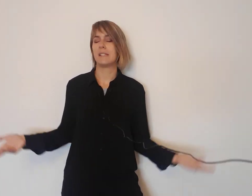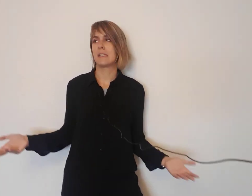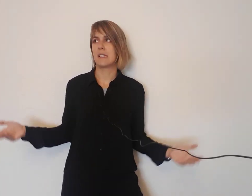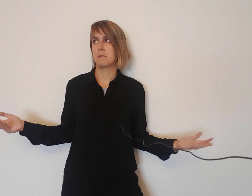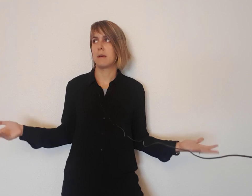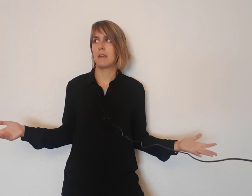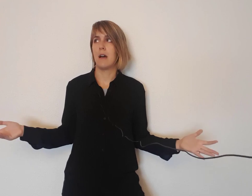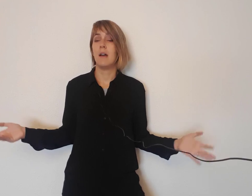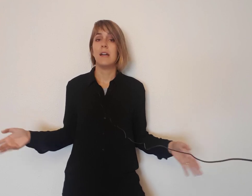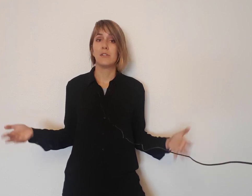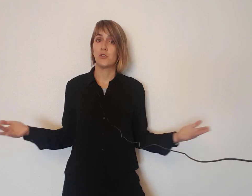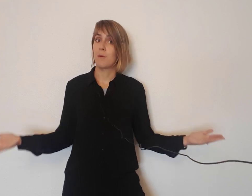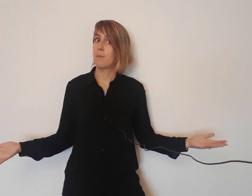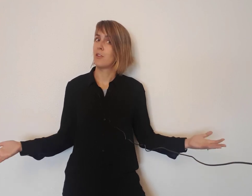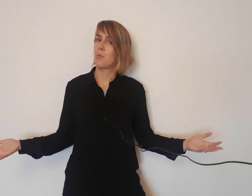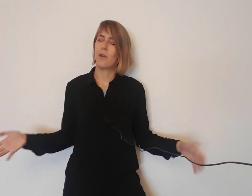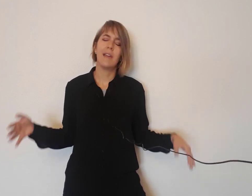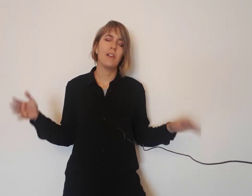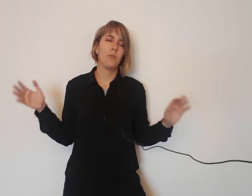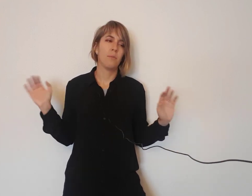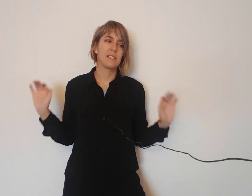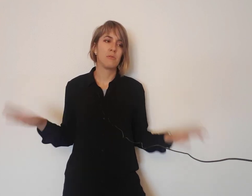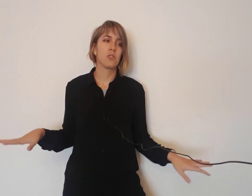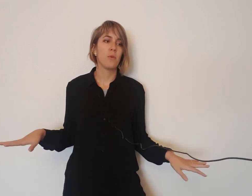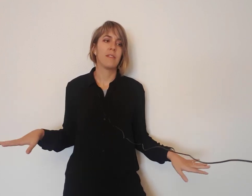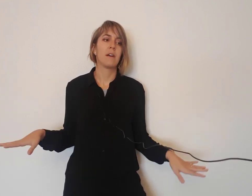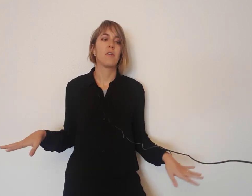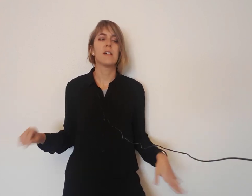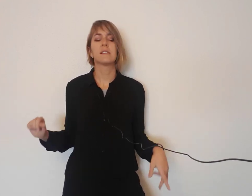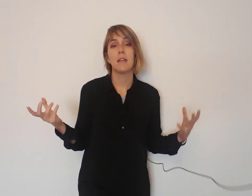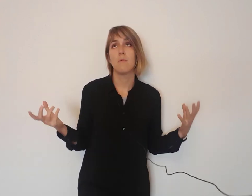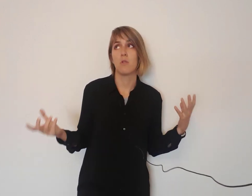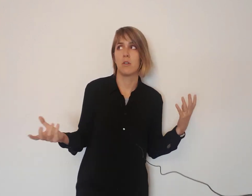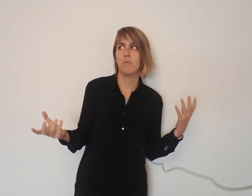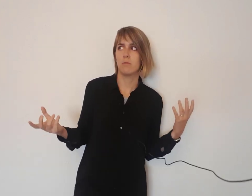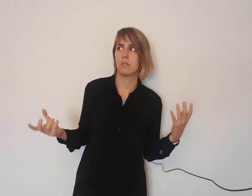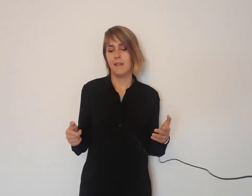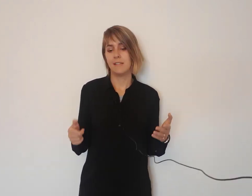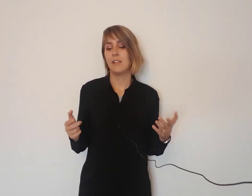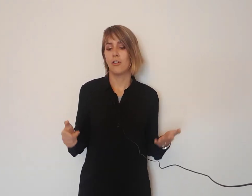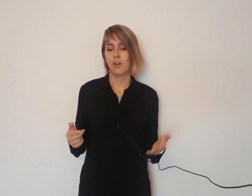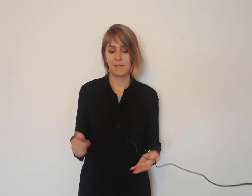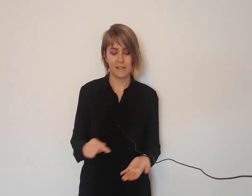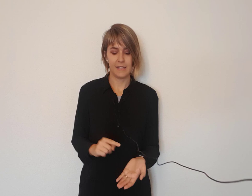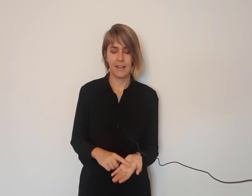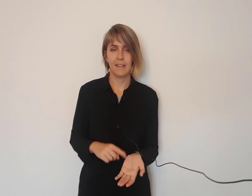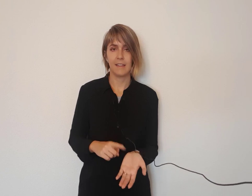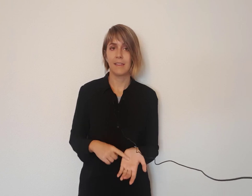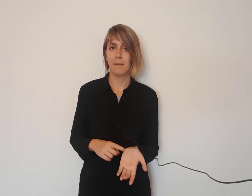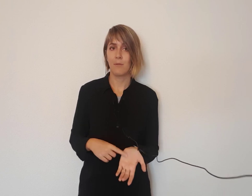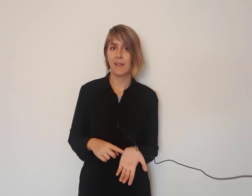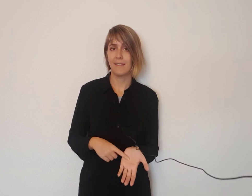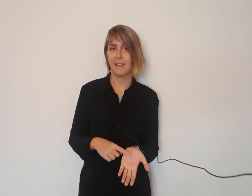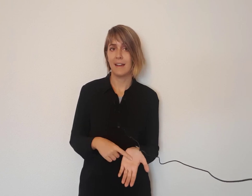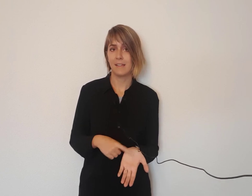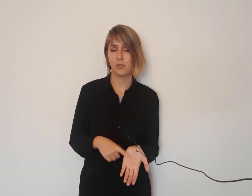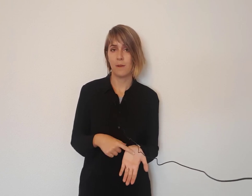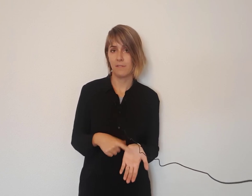penséis que en España esto está permitido por ley, lo máximo son 40 horas y bueno, pues el sitio lo que pasa es que tenía el tema de voy a atilar de esto para